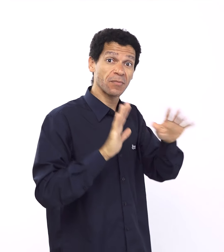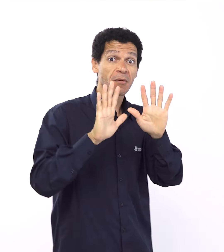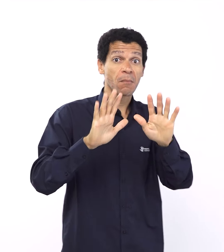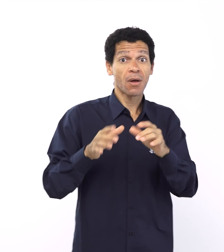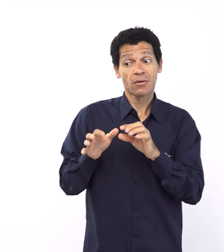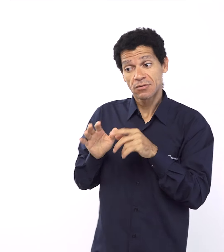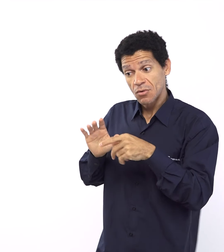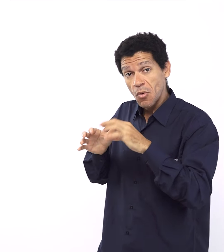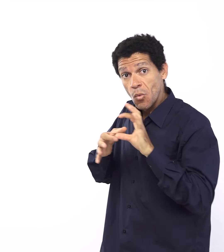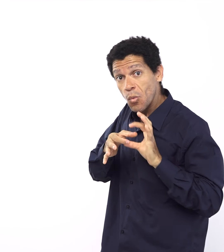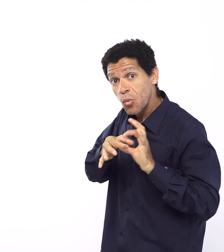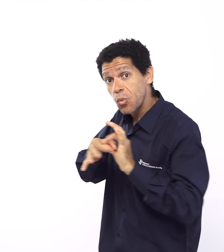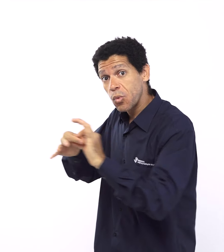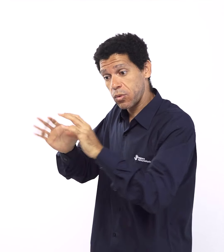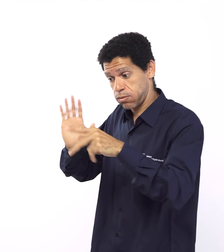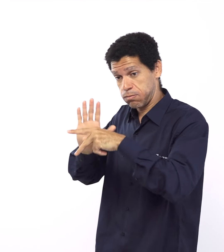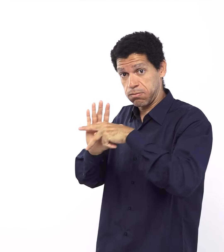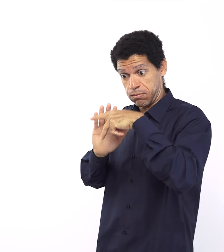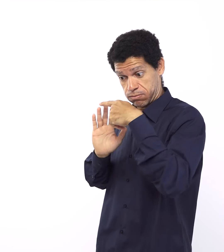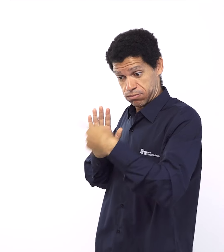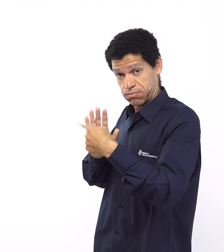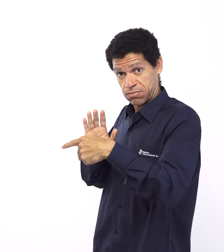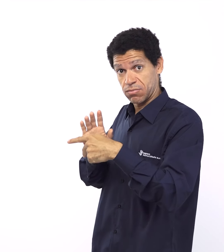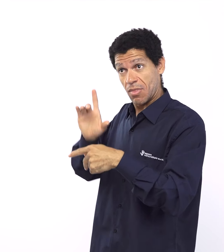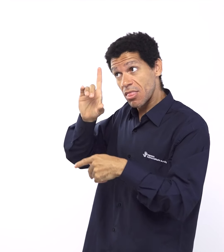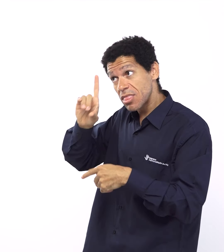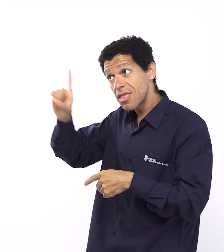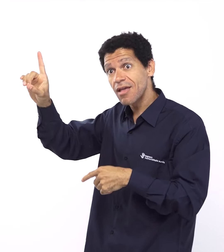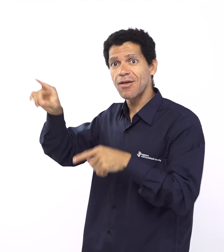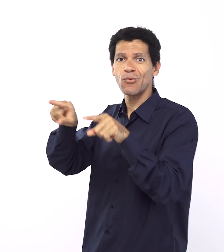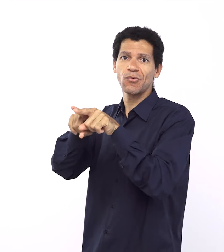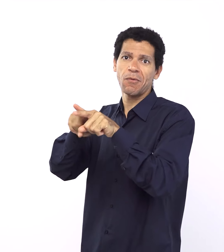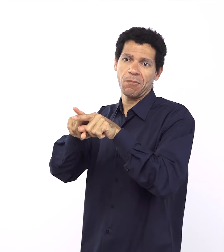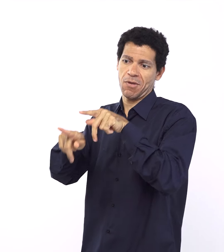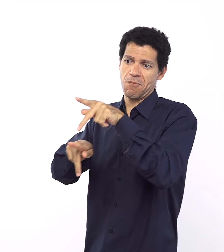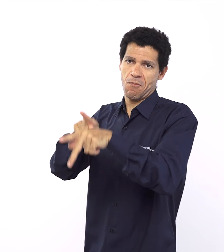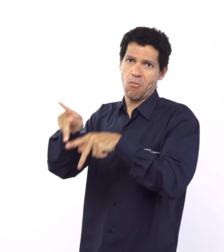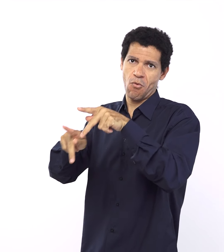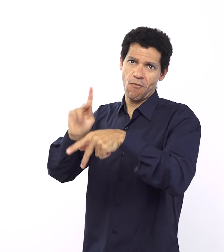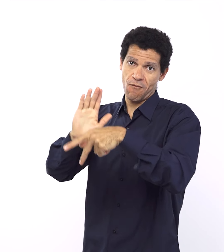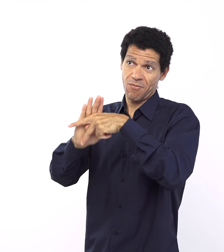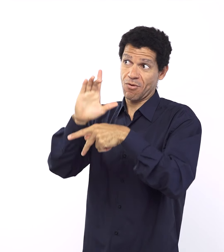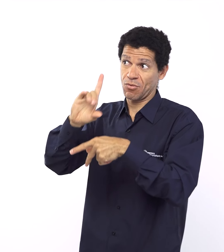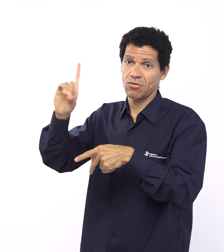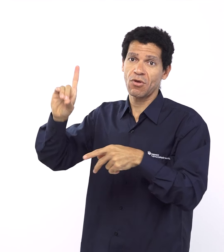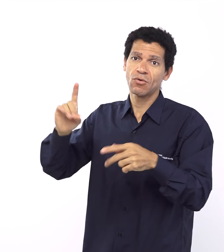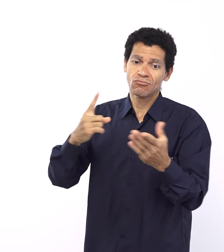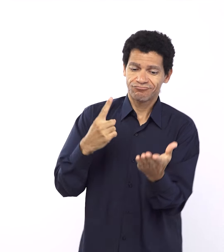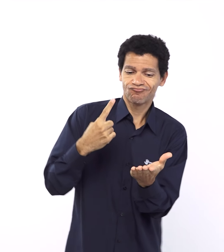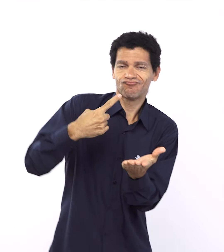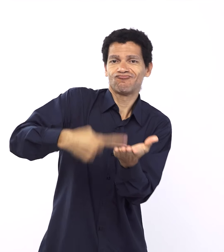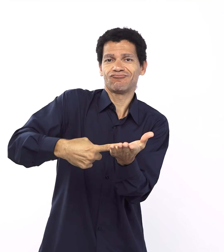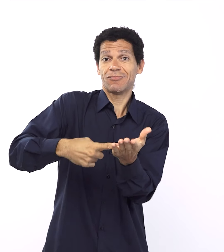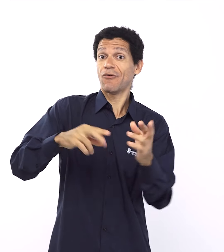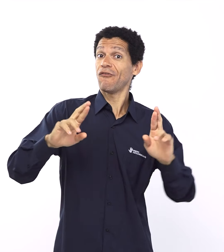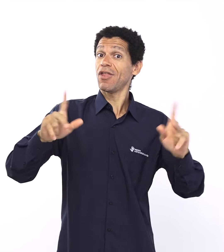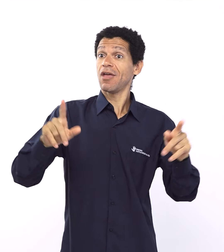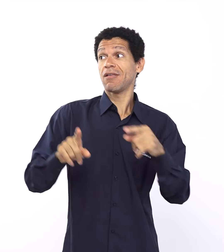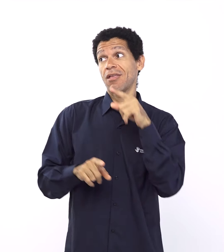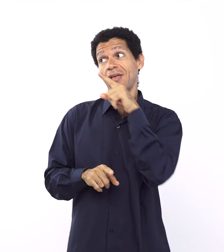as alianças seculares do mundo conhecido da época com as alianças que Deus propõe, desde o Éden